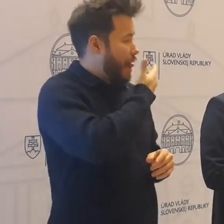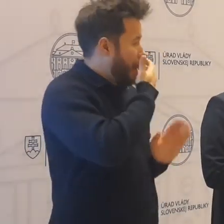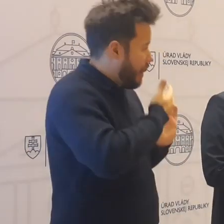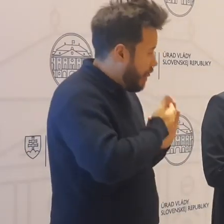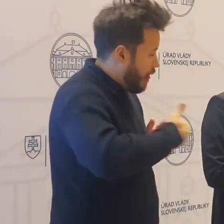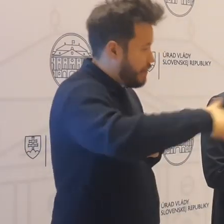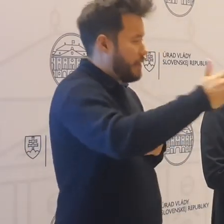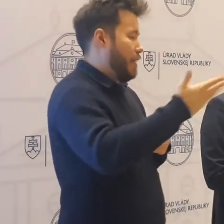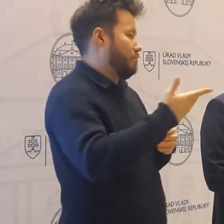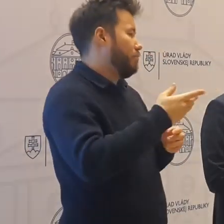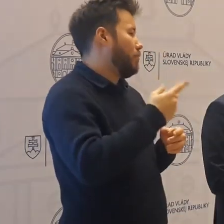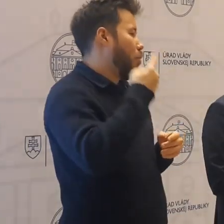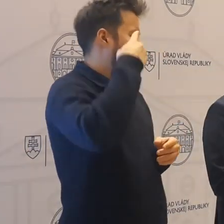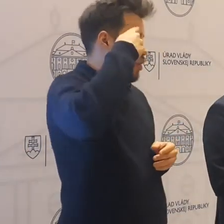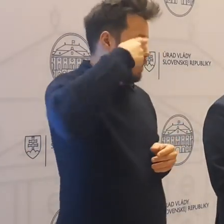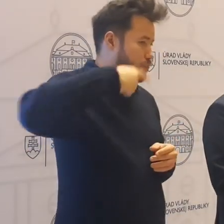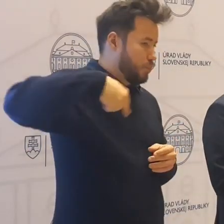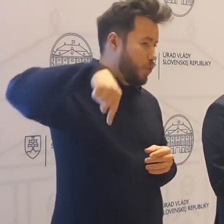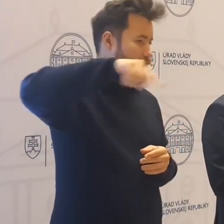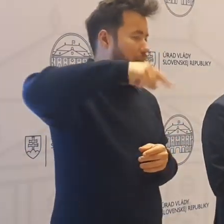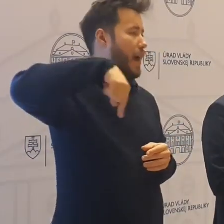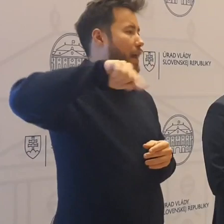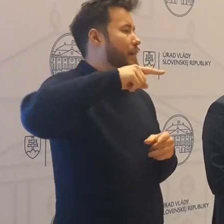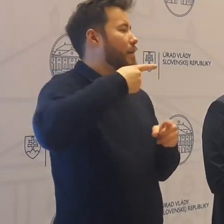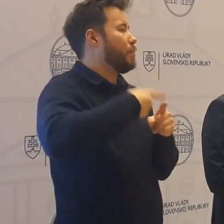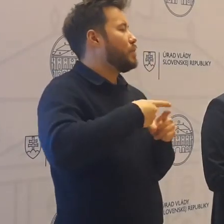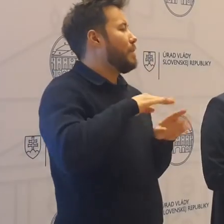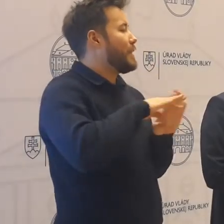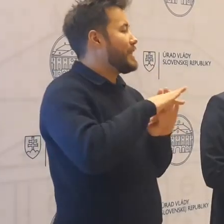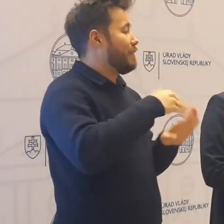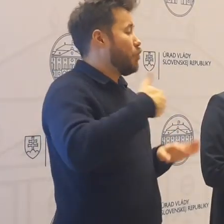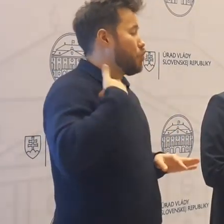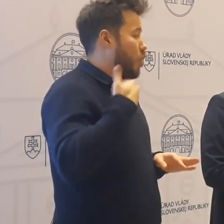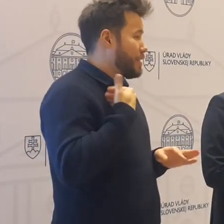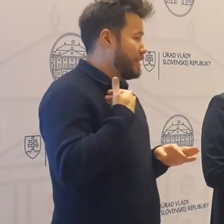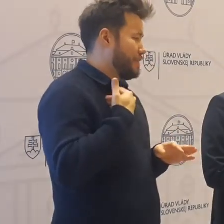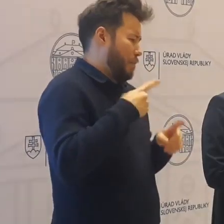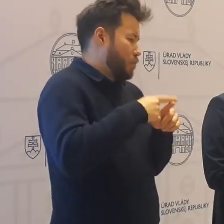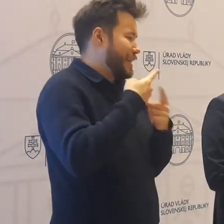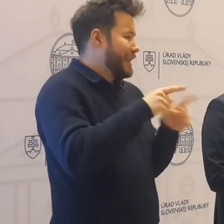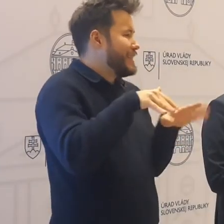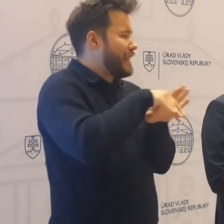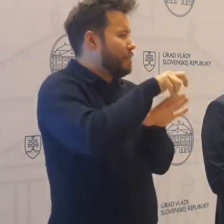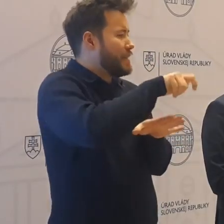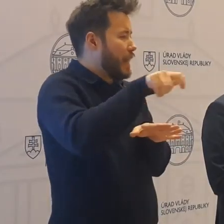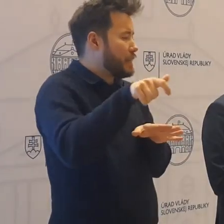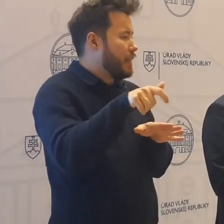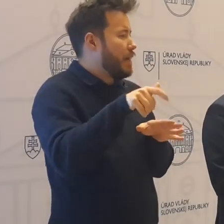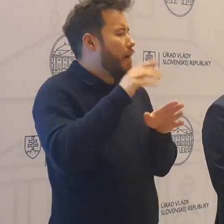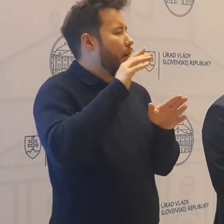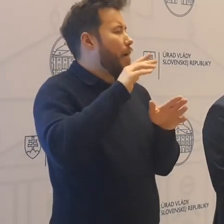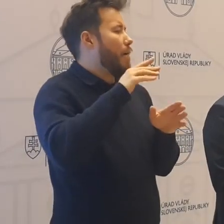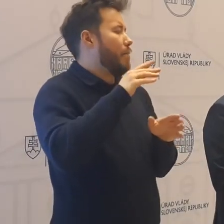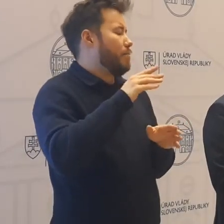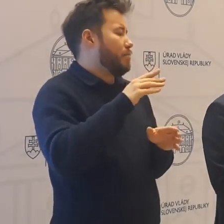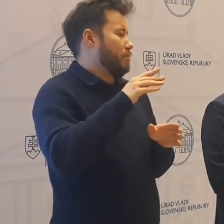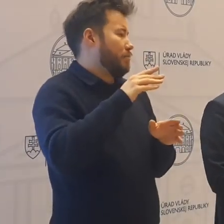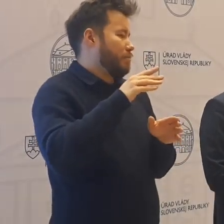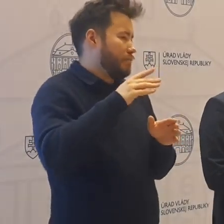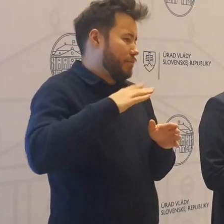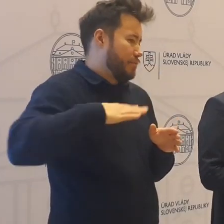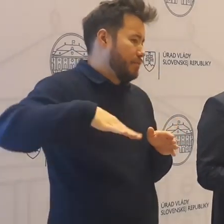ministerstvo školstva a aj ostatné profesie z školstva. Presadzujeme zvyšovanie platov